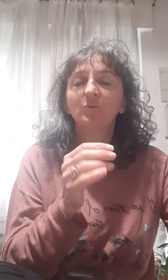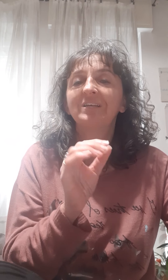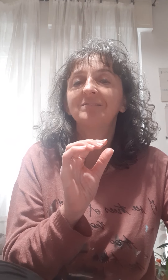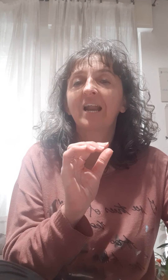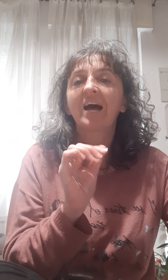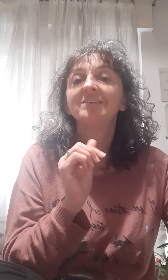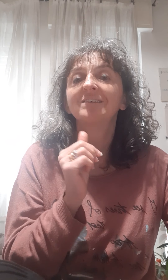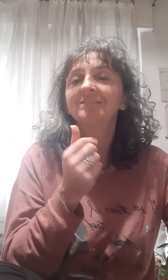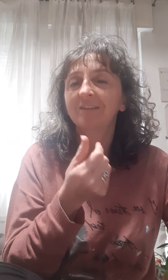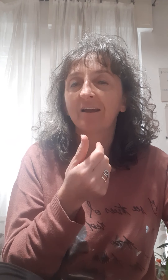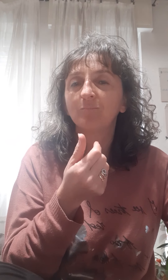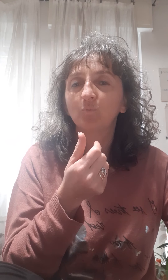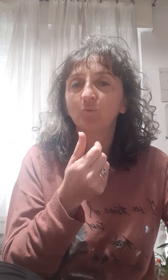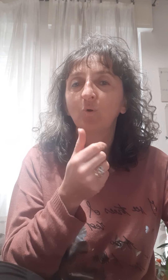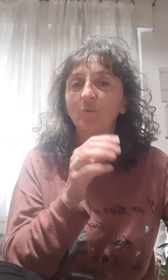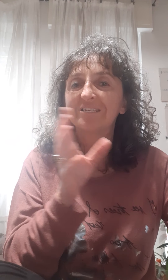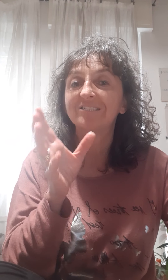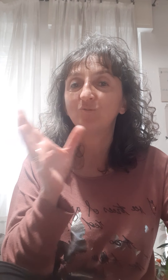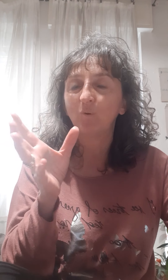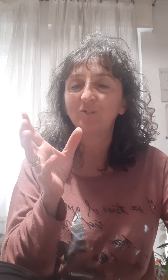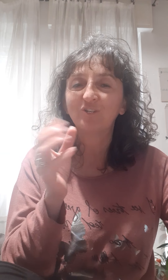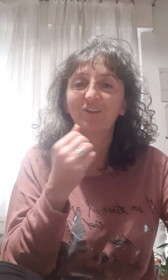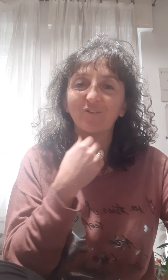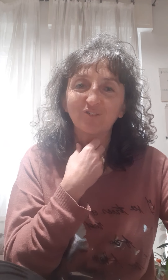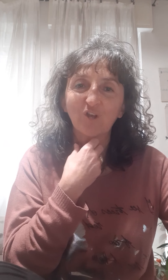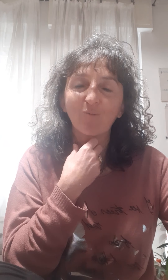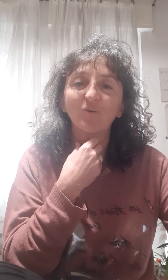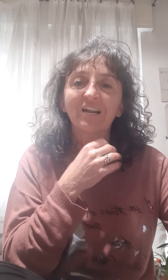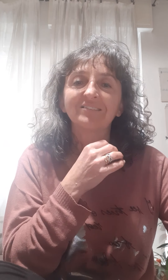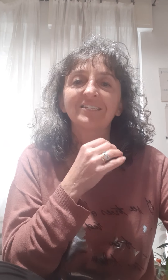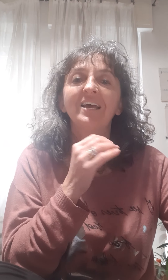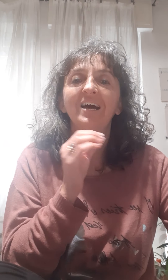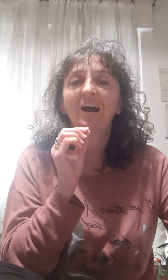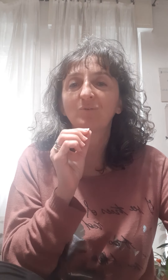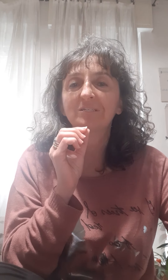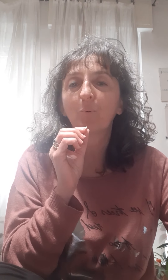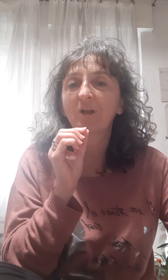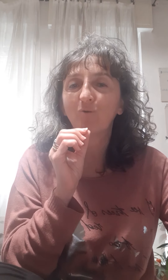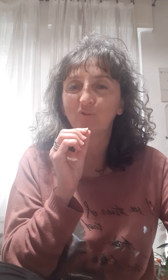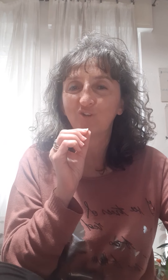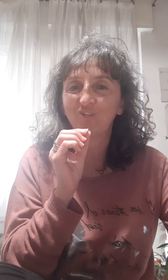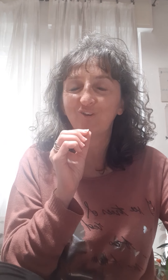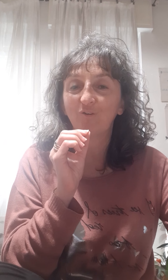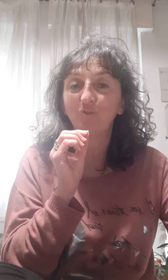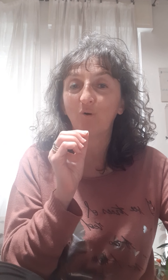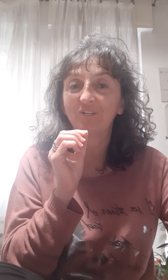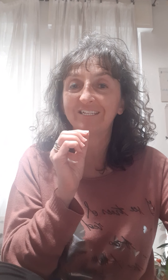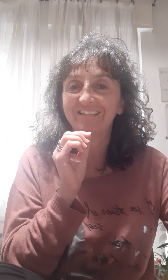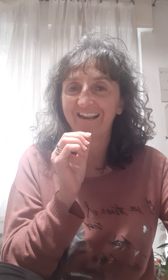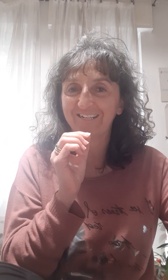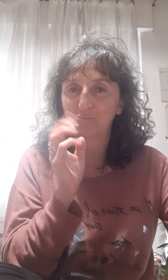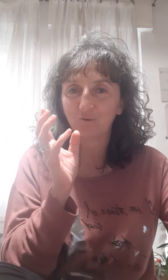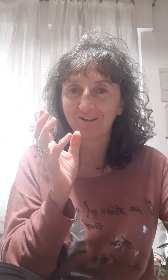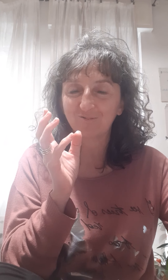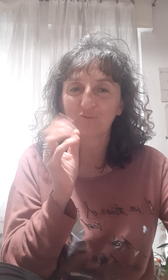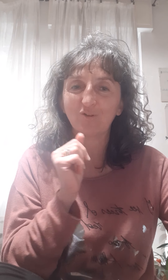quindi andrà a esaltare appunto questi dolci che facciamo grazie a queste poche gocce di doni della natura che sono i